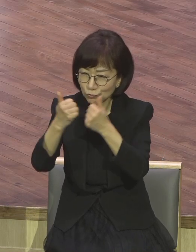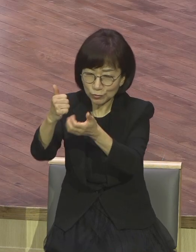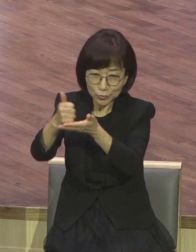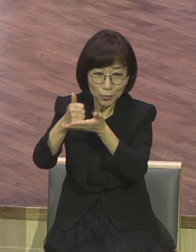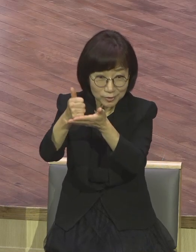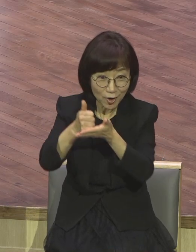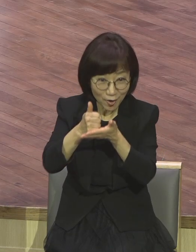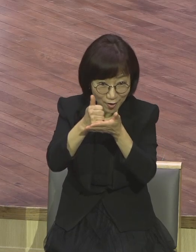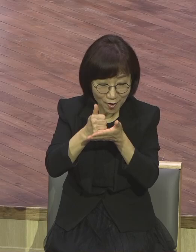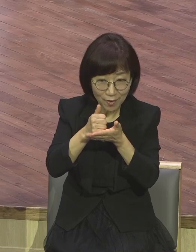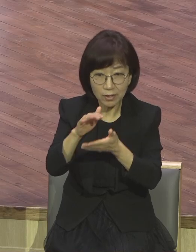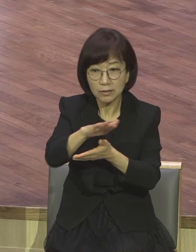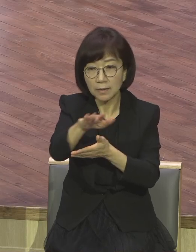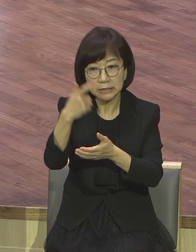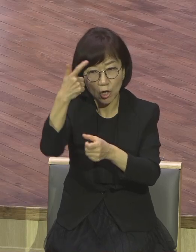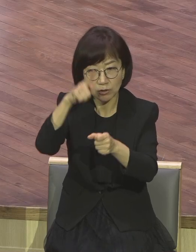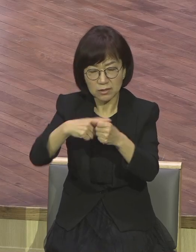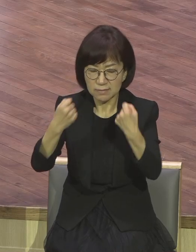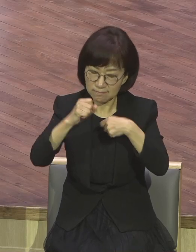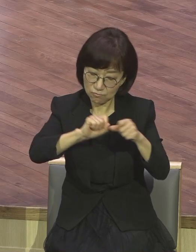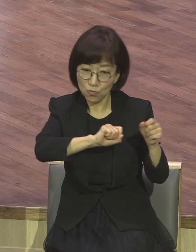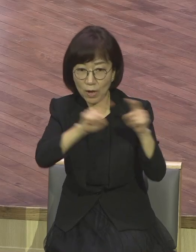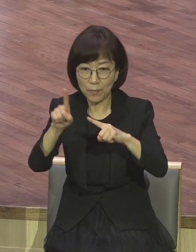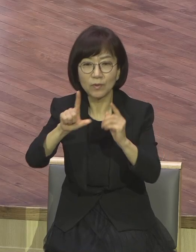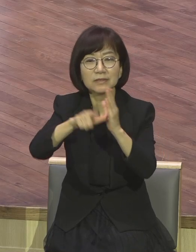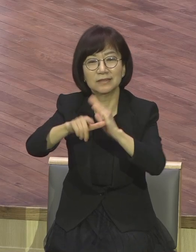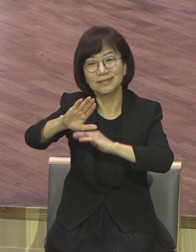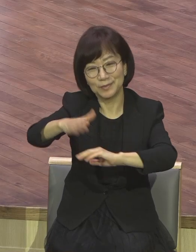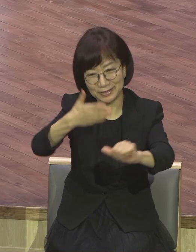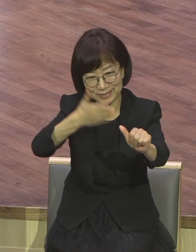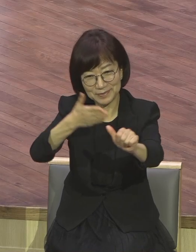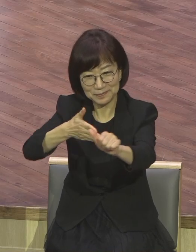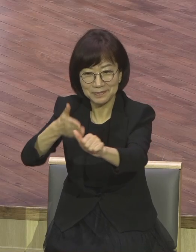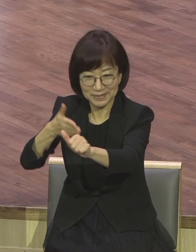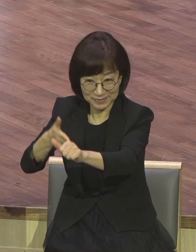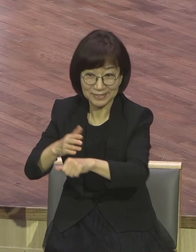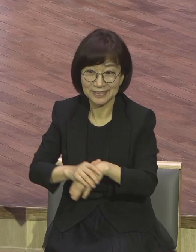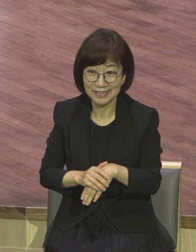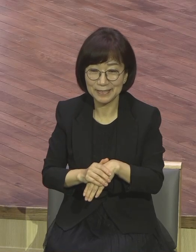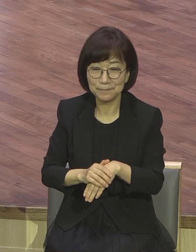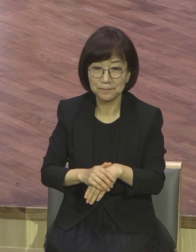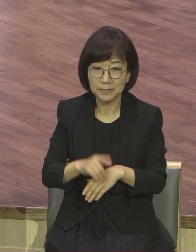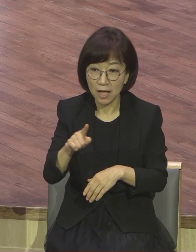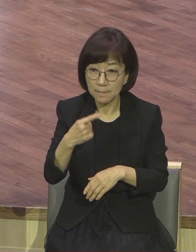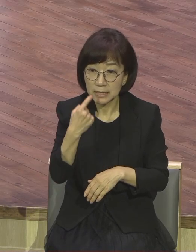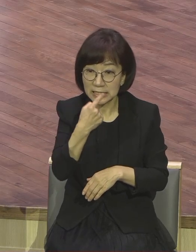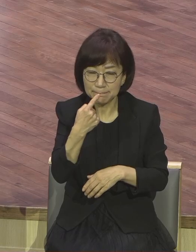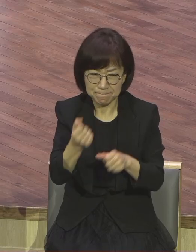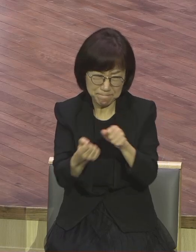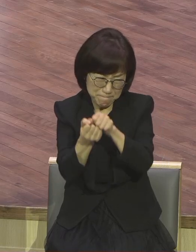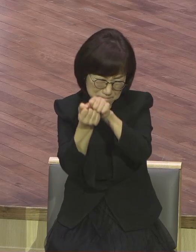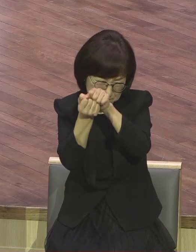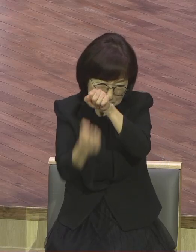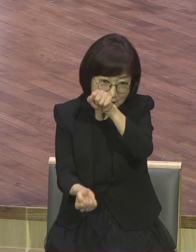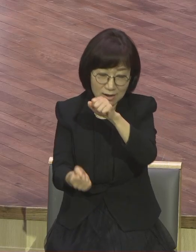시간표 되길 바랍니다. 그래서 도전해보세요. 너 입을 크게 열라 내가 채우리라